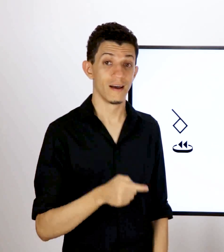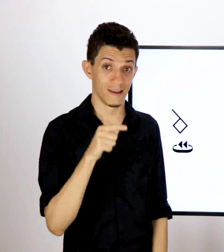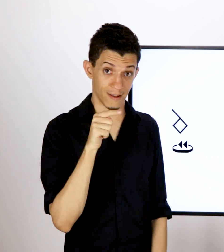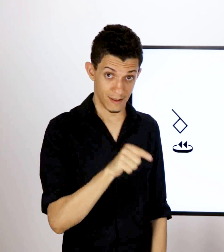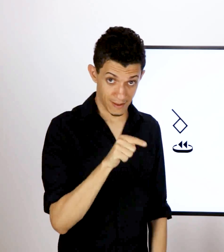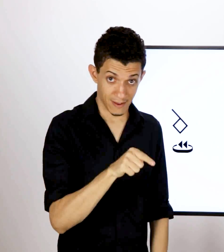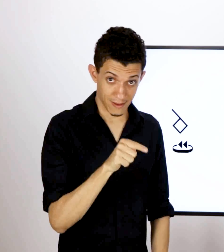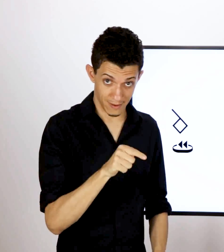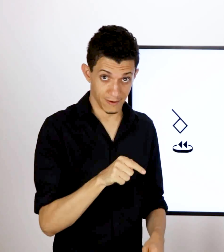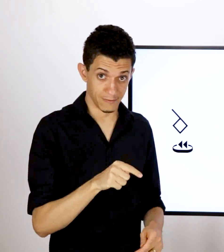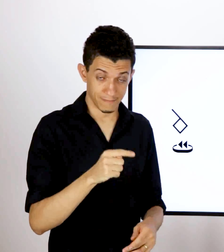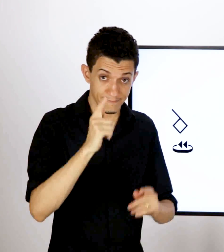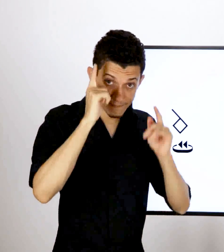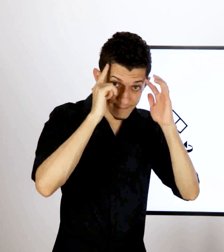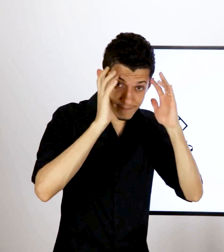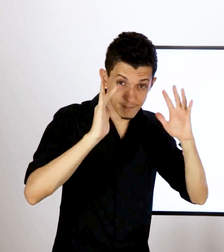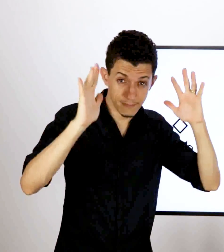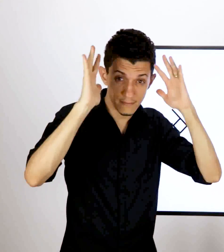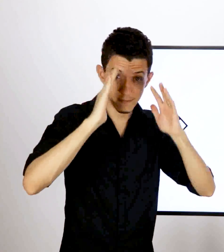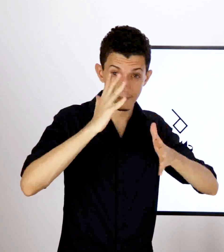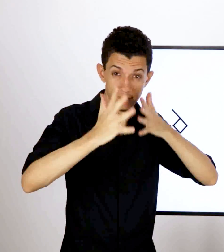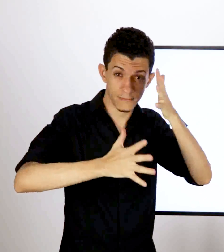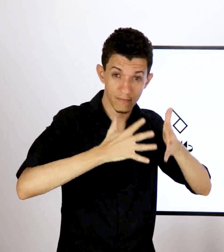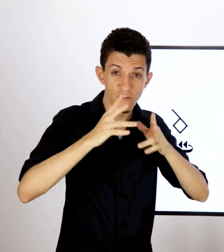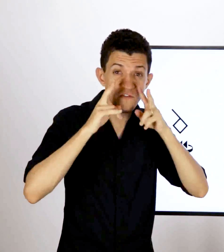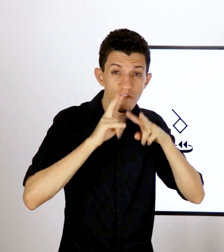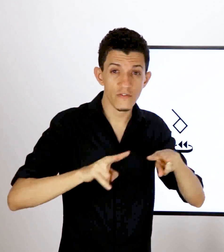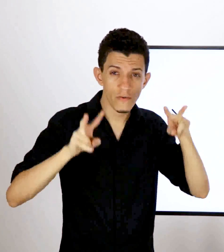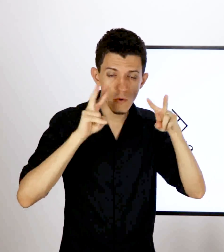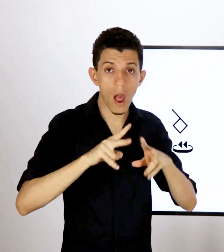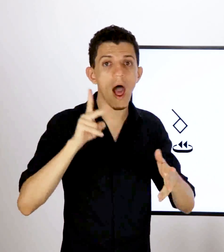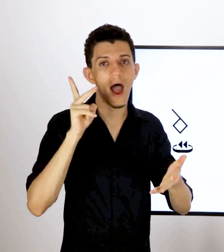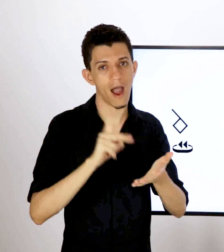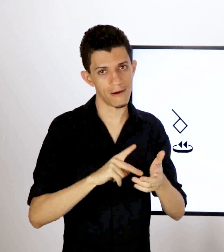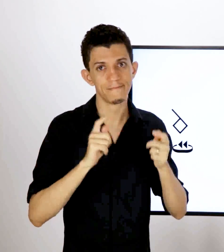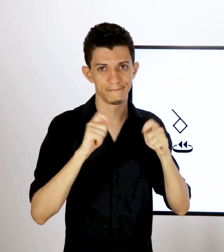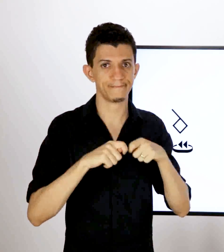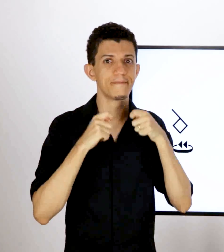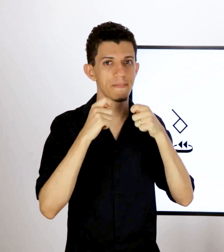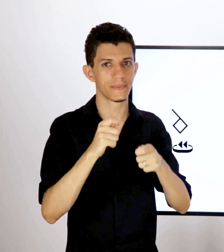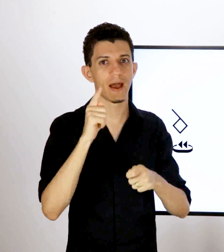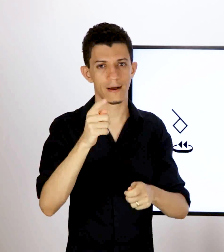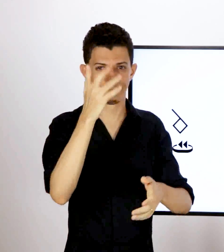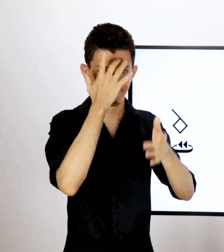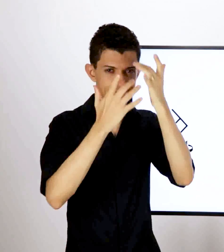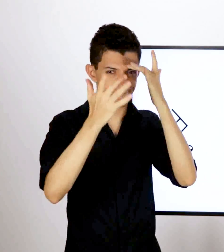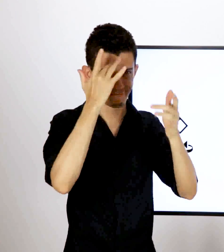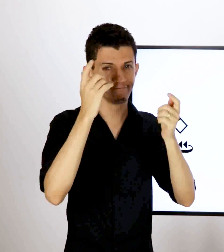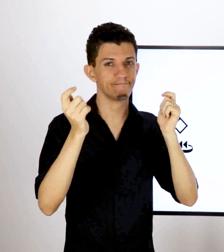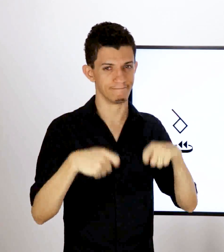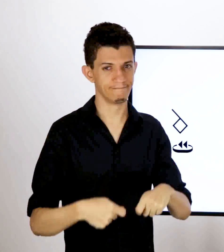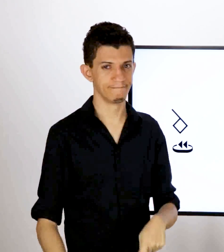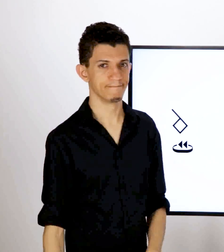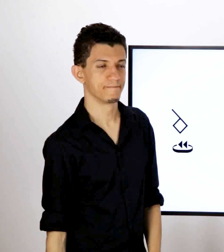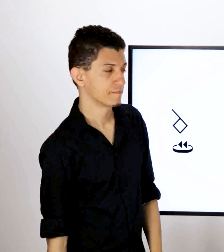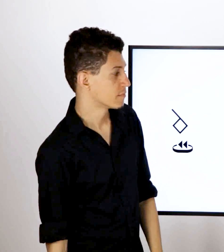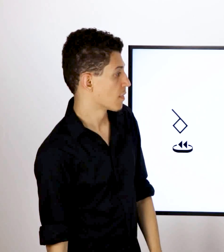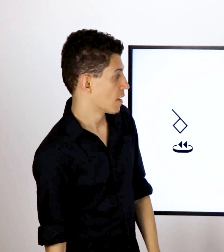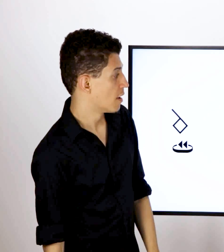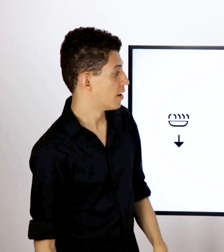esse grupo de amigos que estão juntos aqui. Quando você treina a sua mente para imaginar isso visualmente, fica muito mais fácil